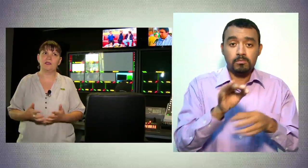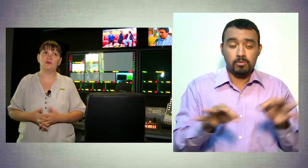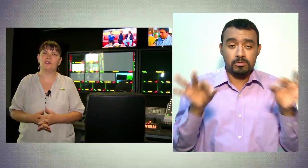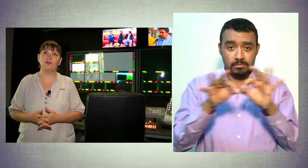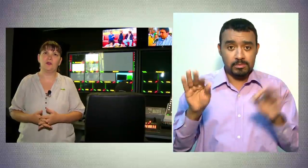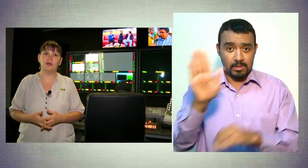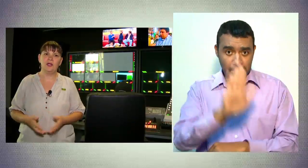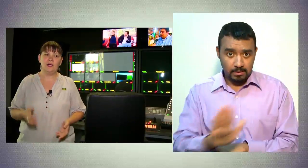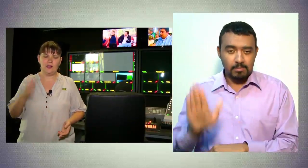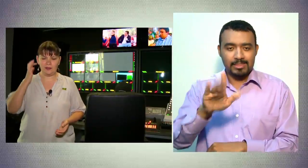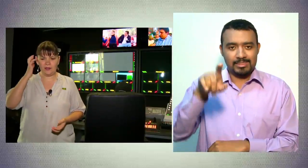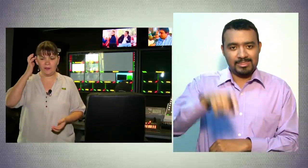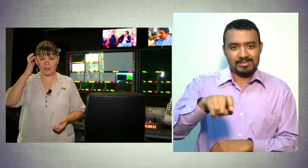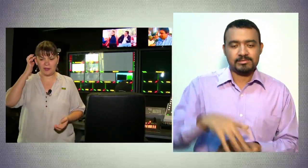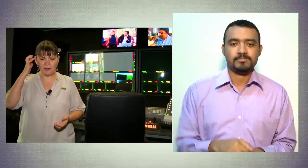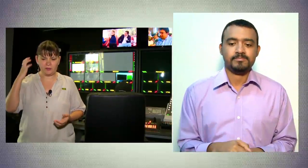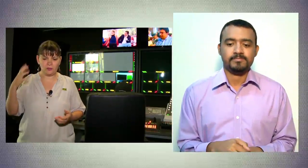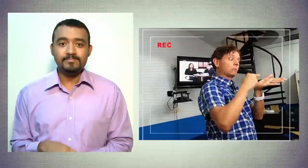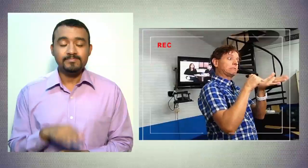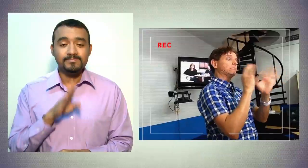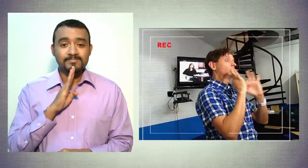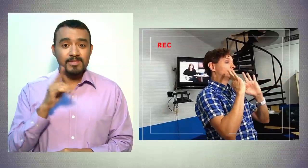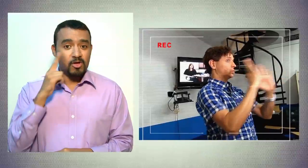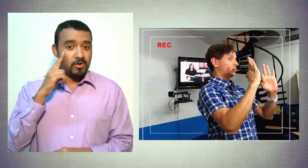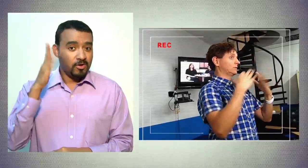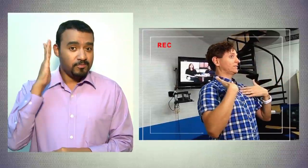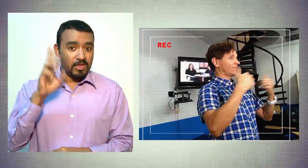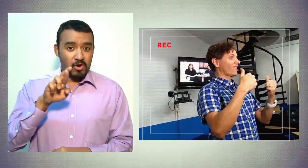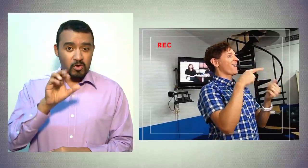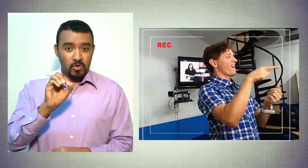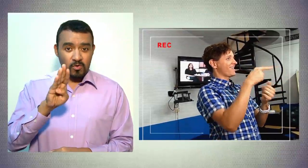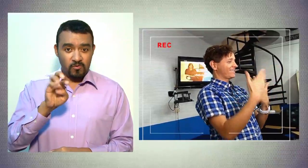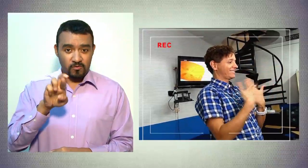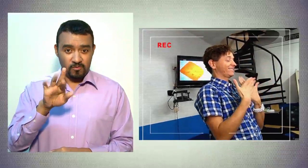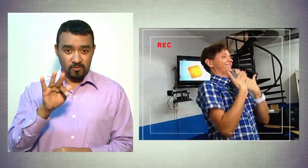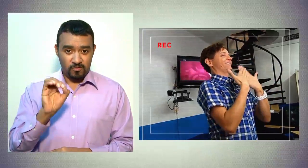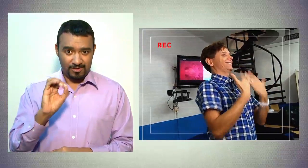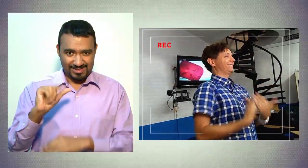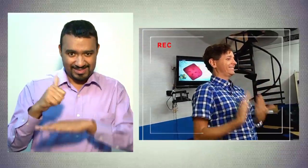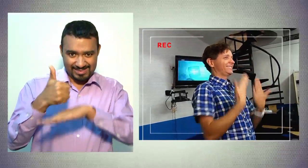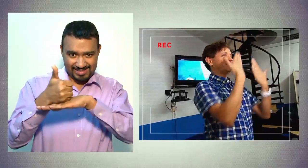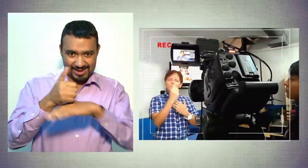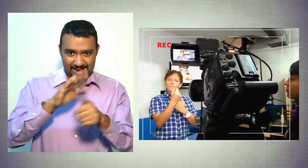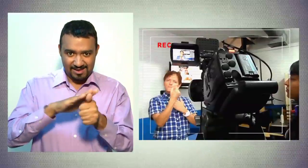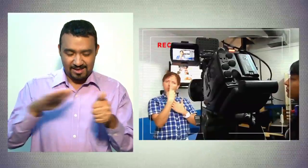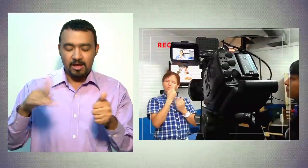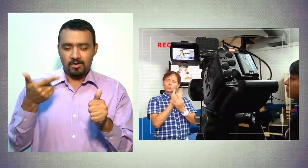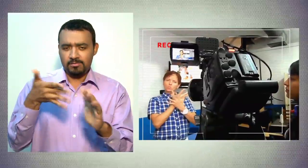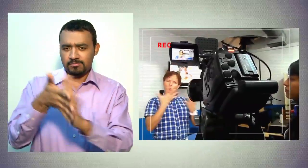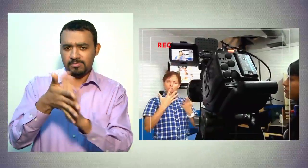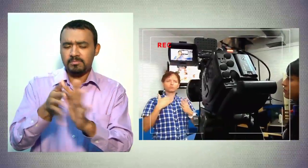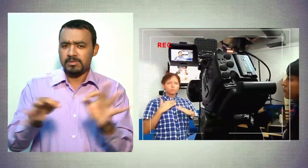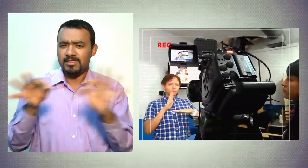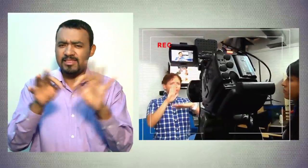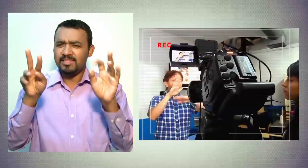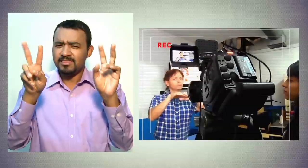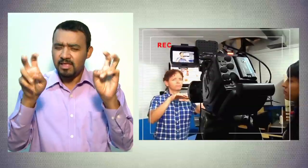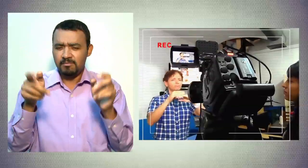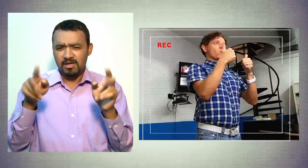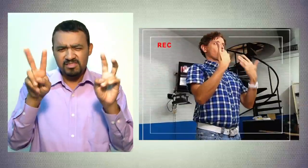situación del departamento. Asimismo, Roberto Escobar, director de la Asociación Antioqueña de Personas Sordas, ASANSO, nos cuenta